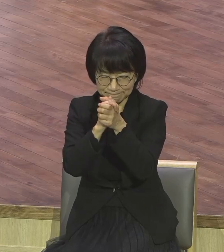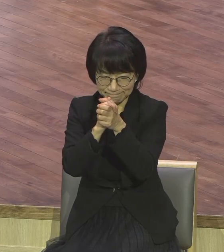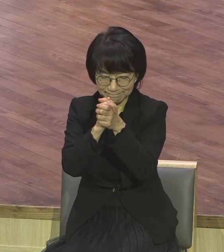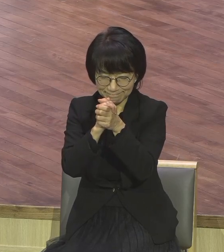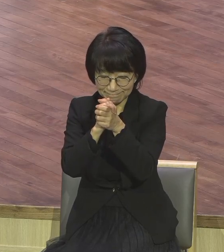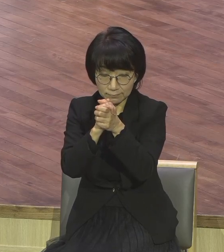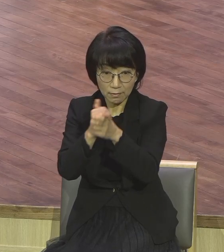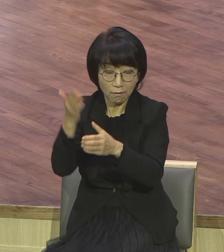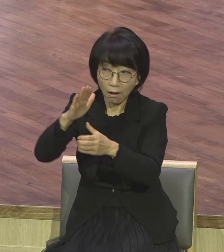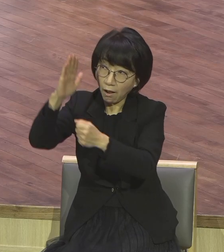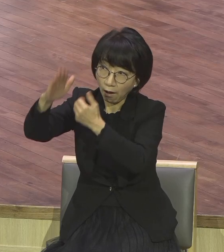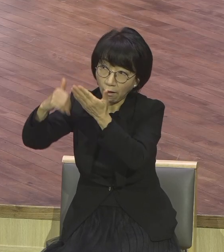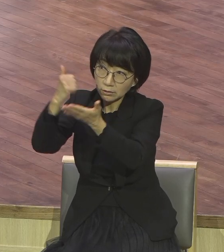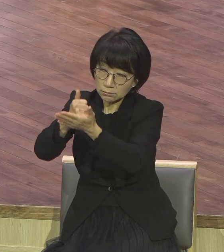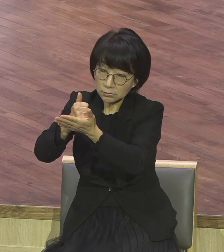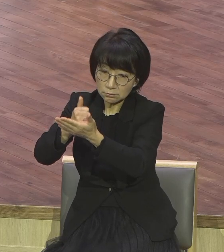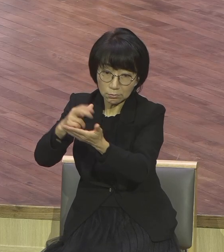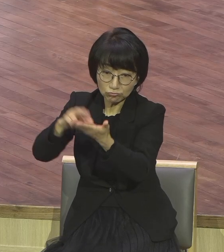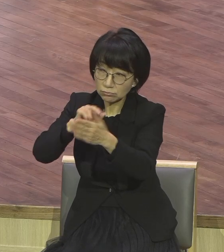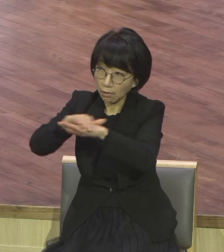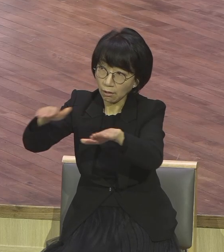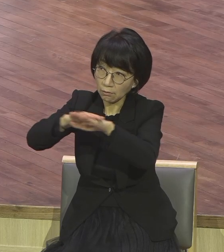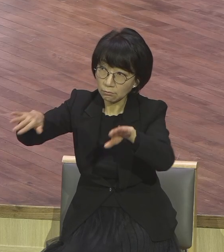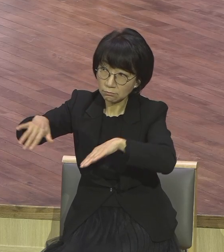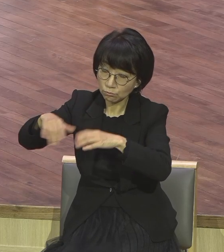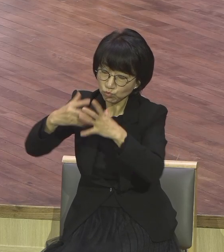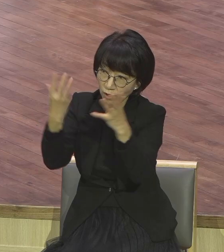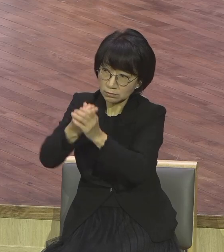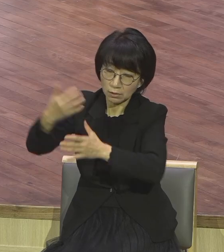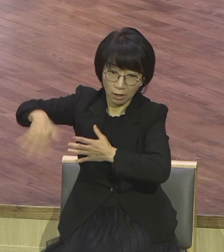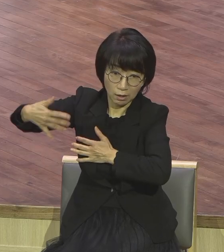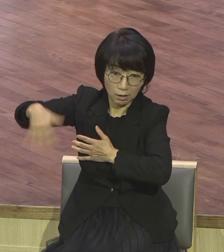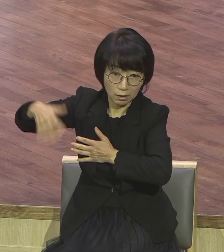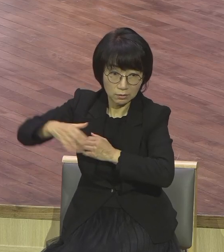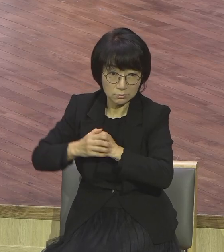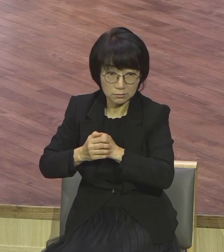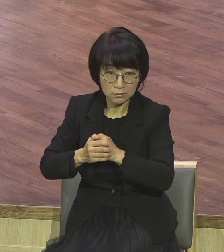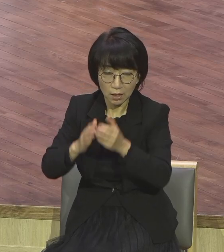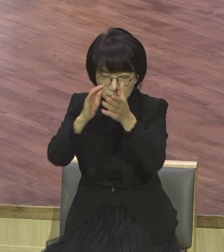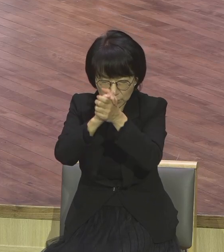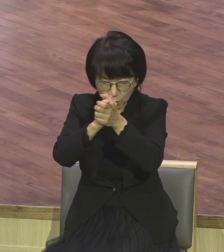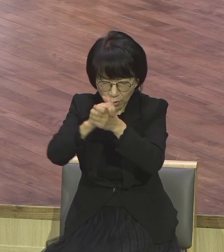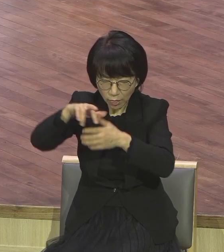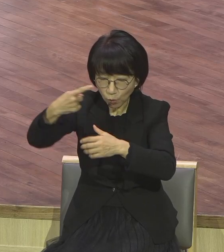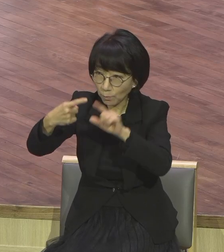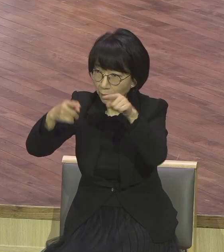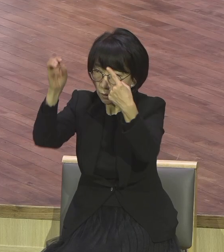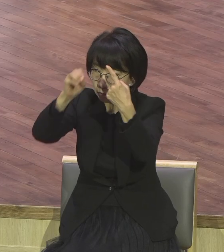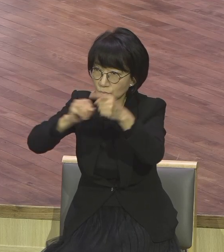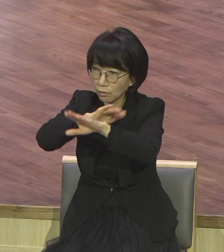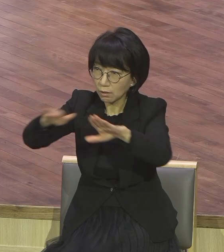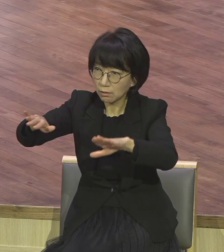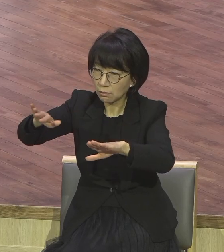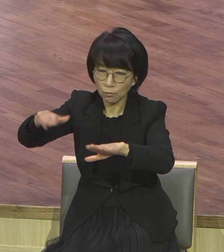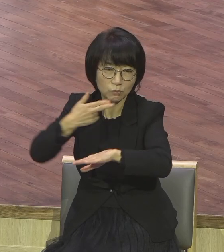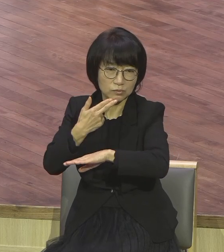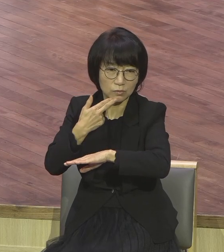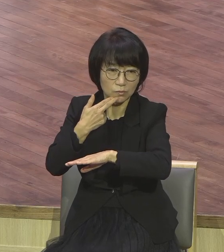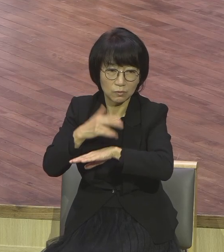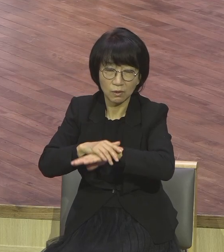문제를 다 풀어주신 것이 아니다 기도한다고 100% 해결되지 않았다 기적같은 결과가 나타나지도